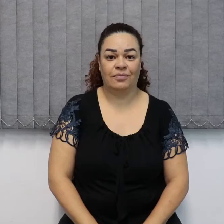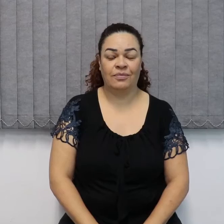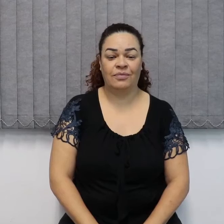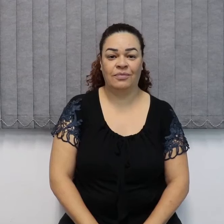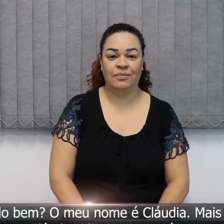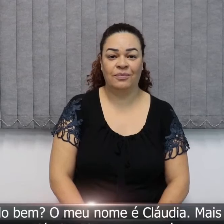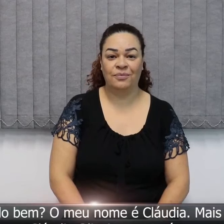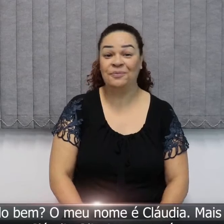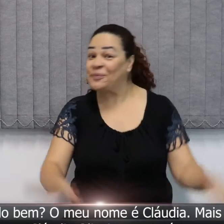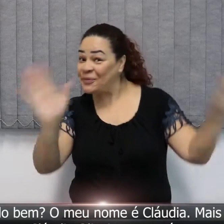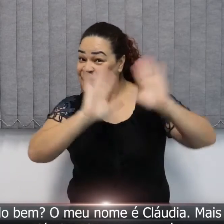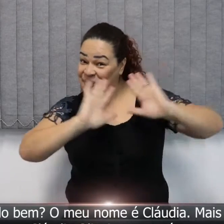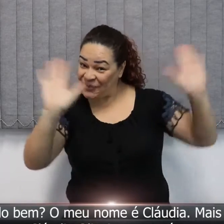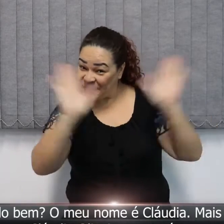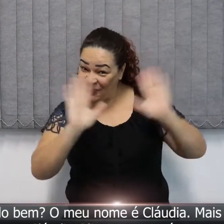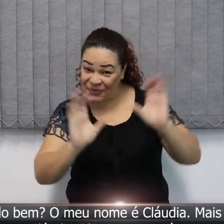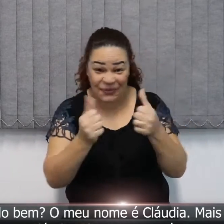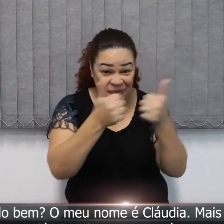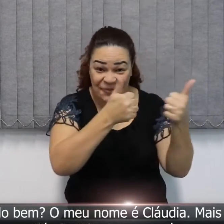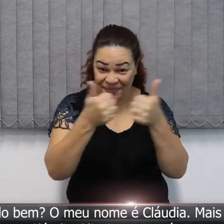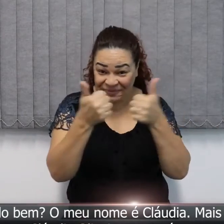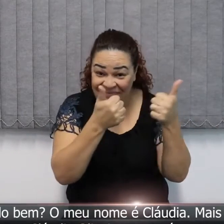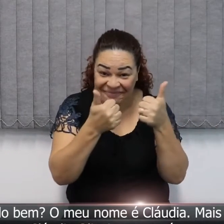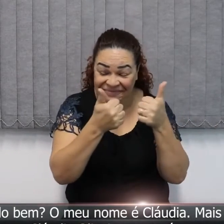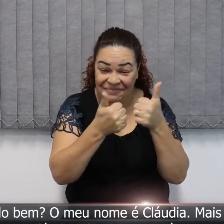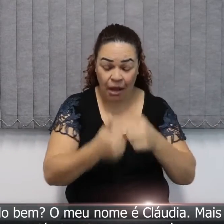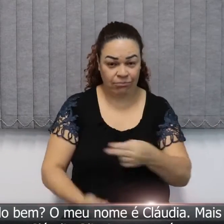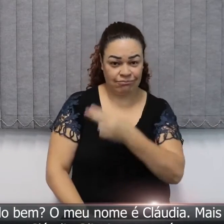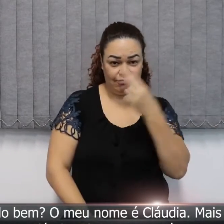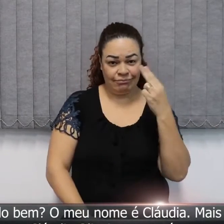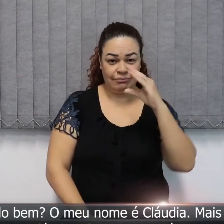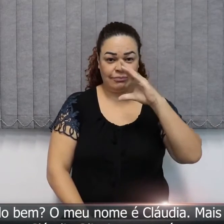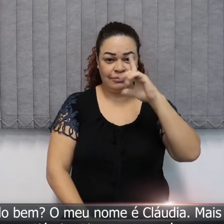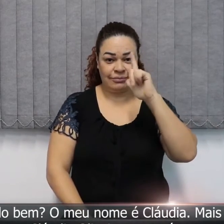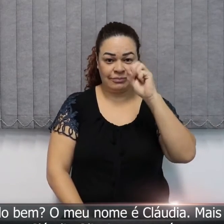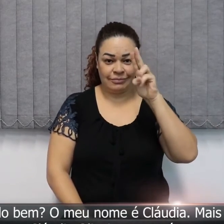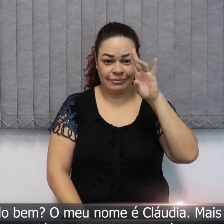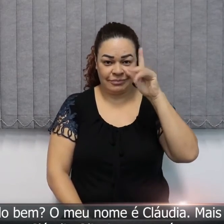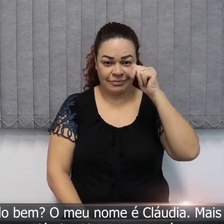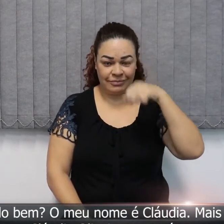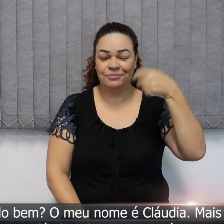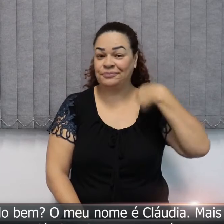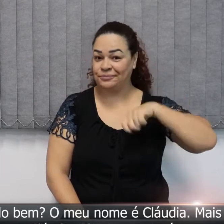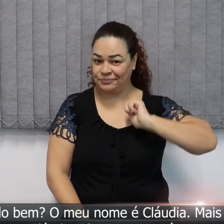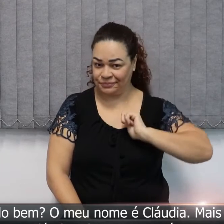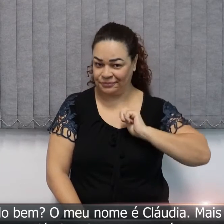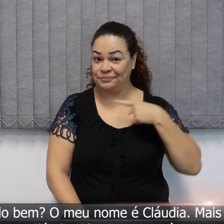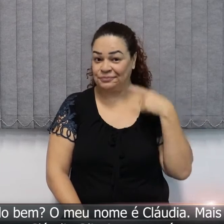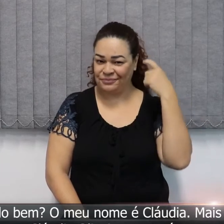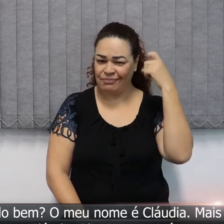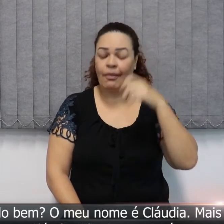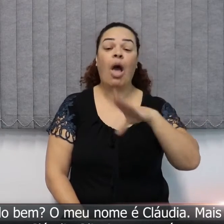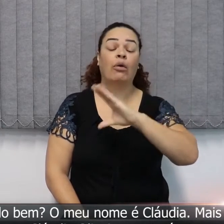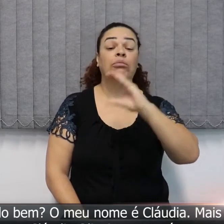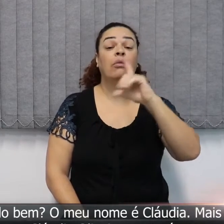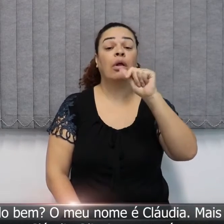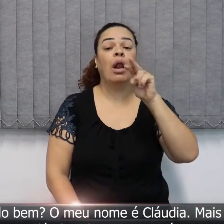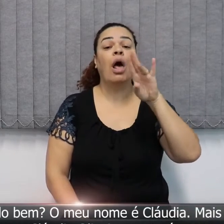Olá, tudo bem? Meu nome é Cláudia, mais conhecida como Cláudia Oliveira, e este é meu